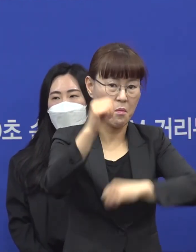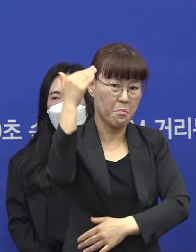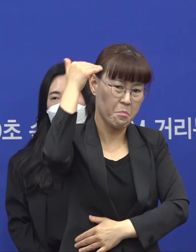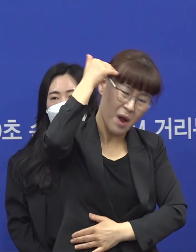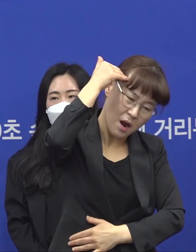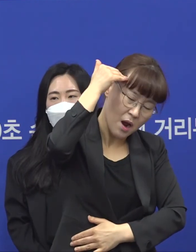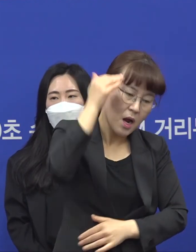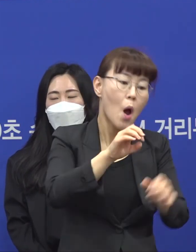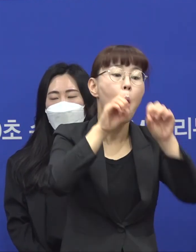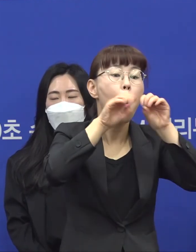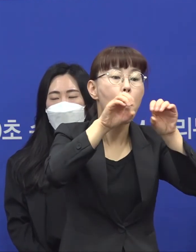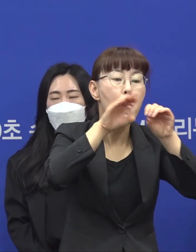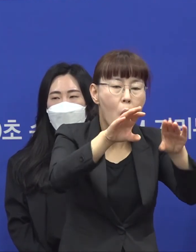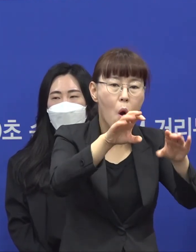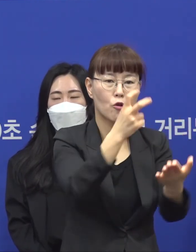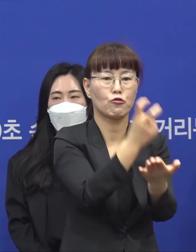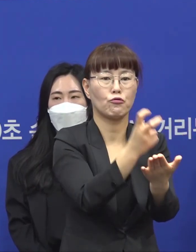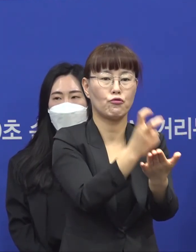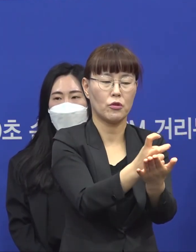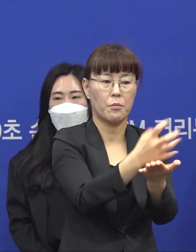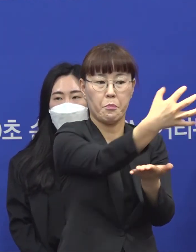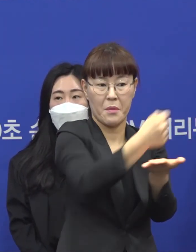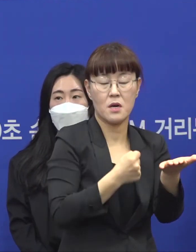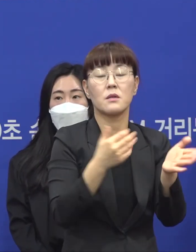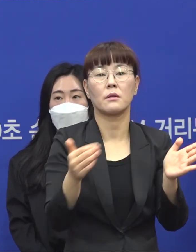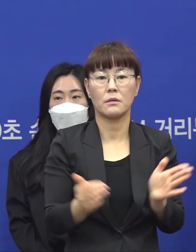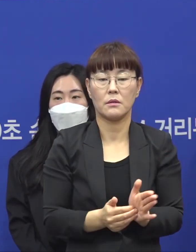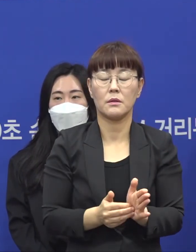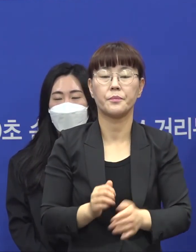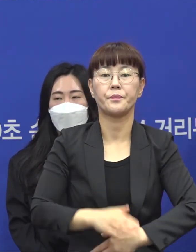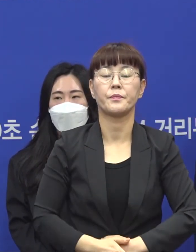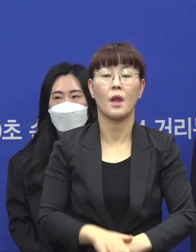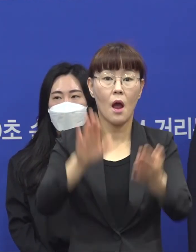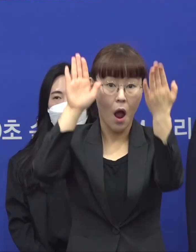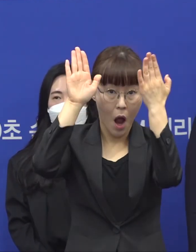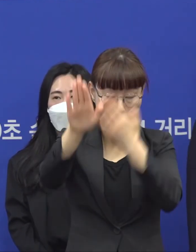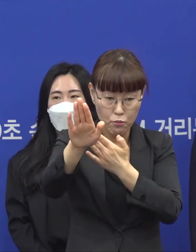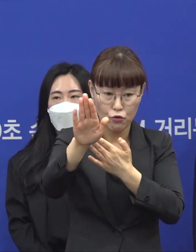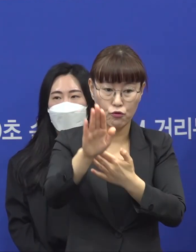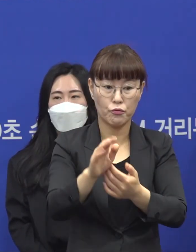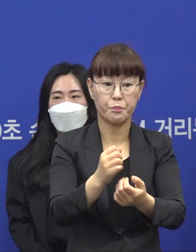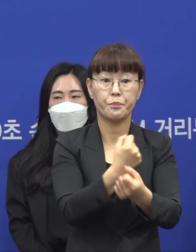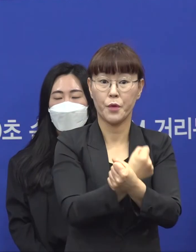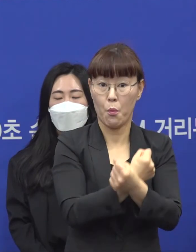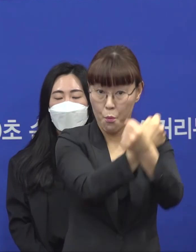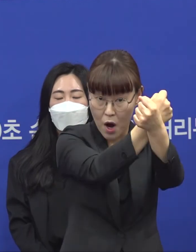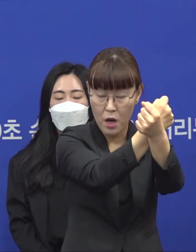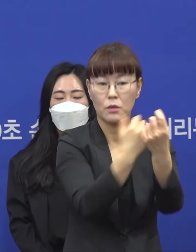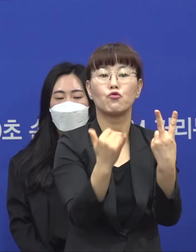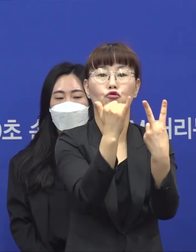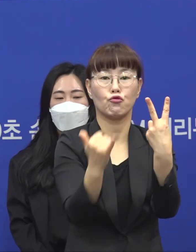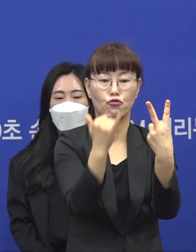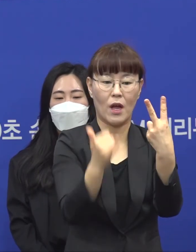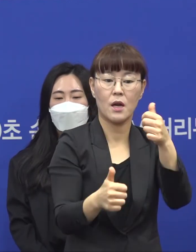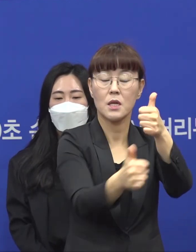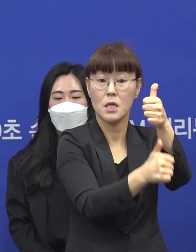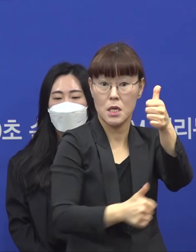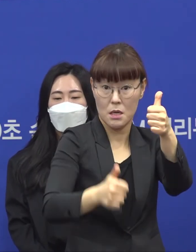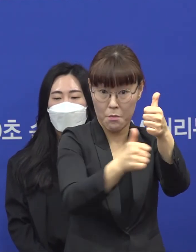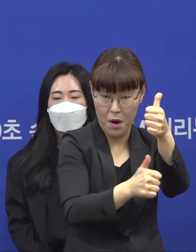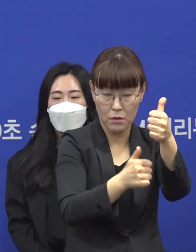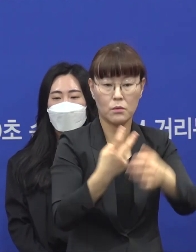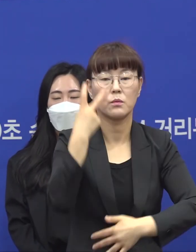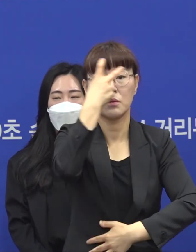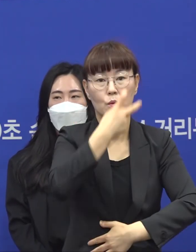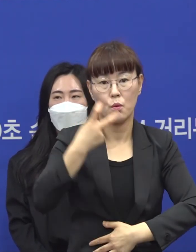지침도 나름 확보했습니다. 그리고 향후 구속된 두 명의 간부들에 대한